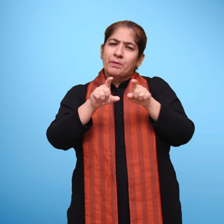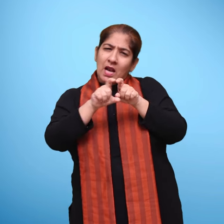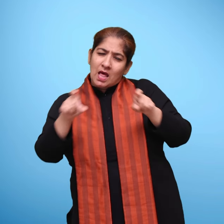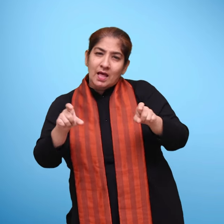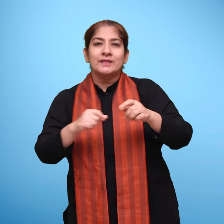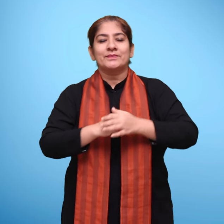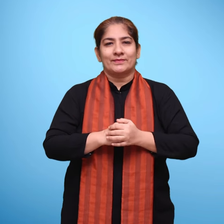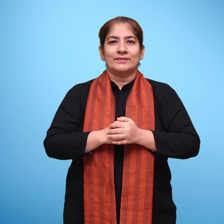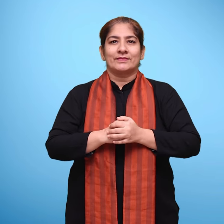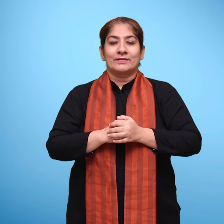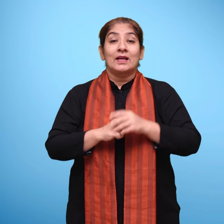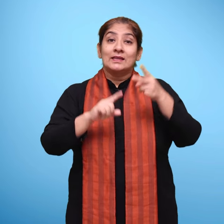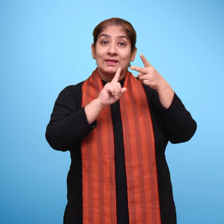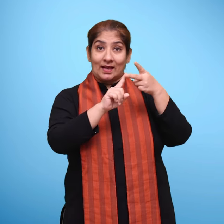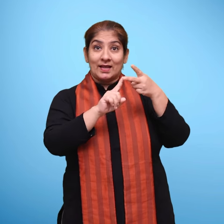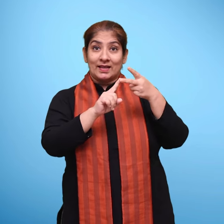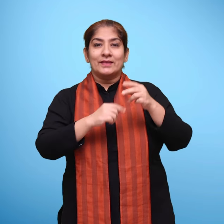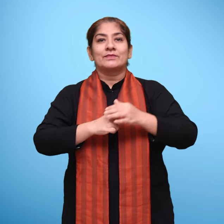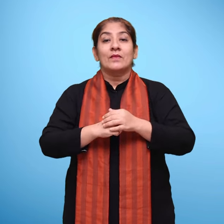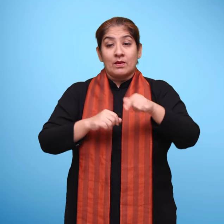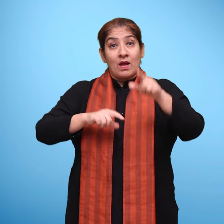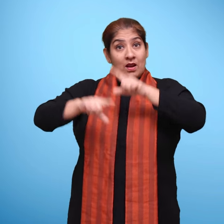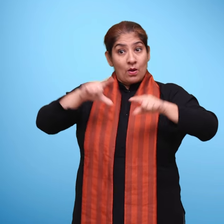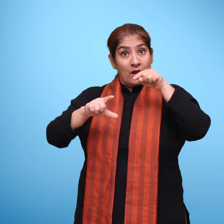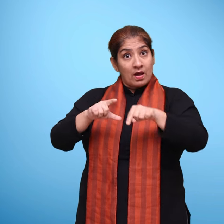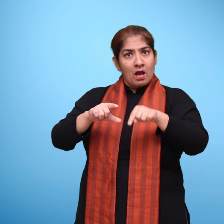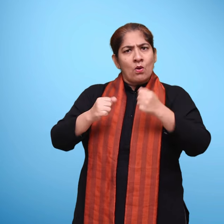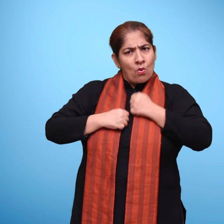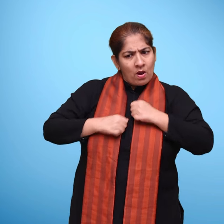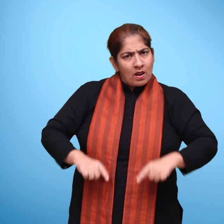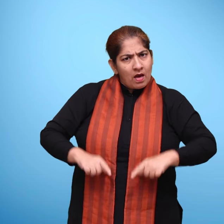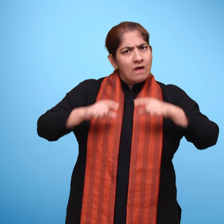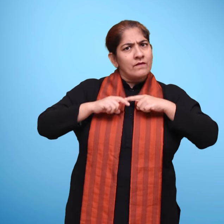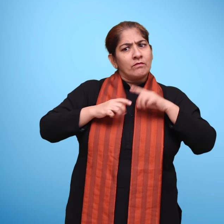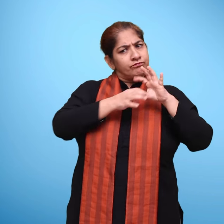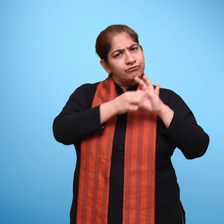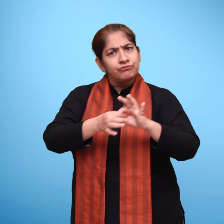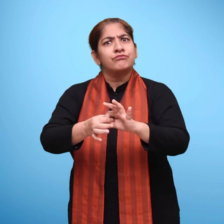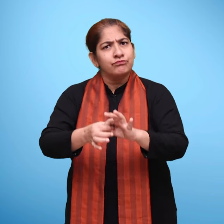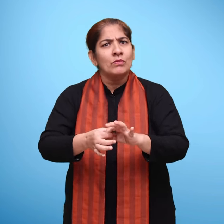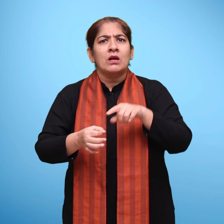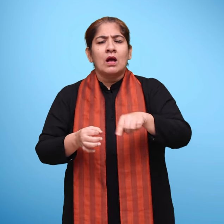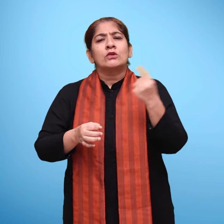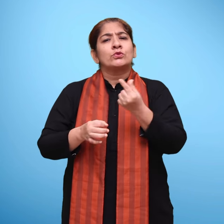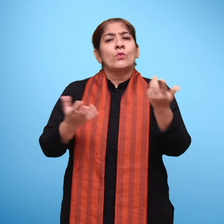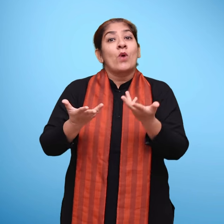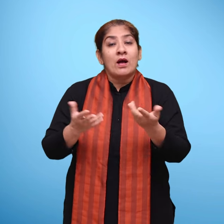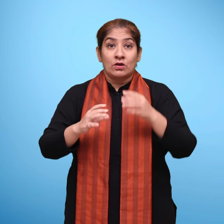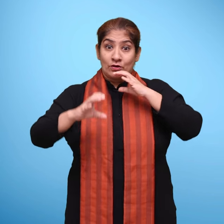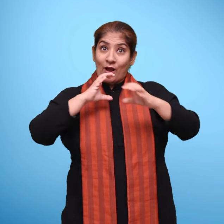सहज और अर्थपून हो दूसरा, भाशा हमारे जीवन का अभिन अंग है जो हमें समप्रेशन के